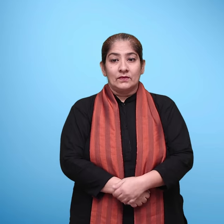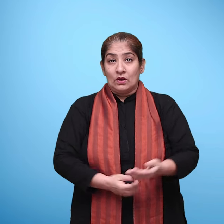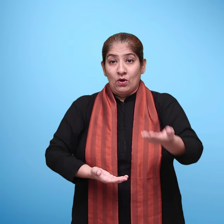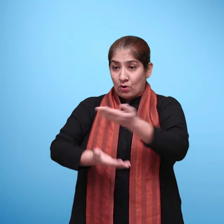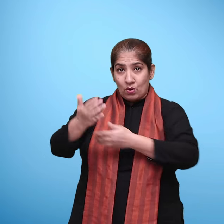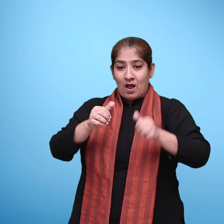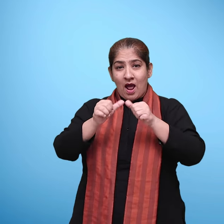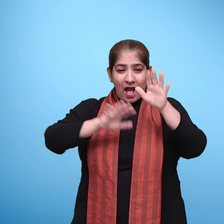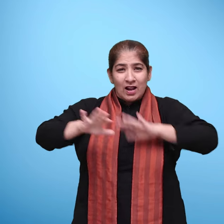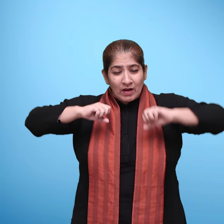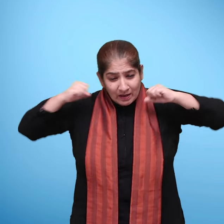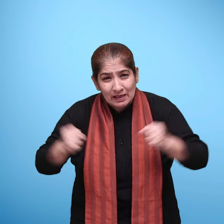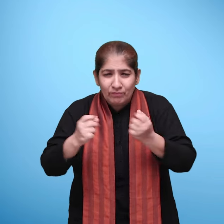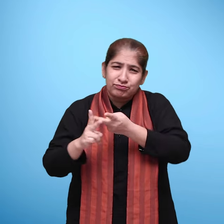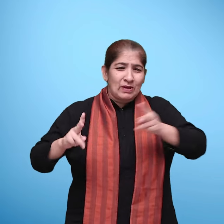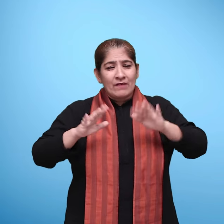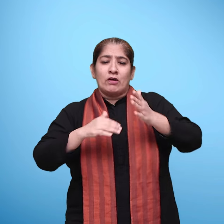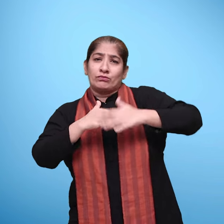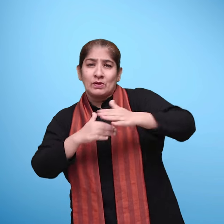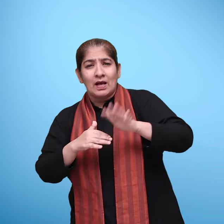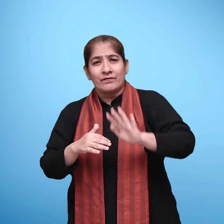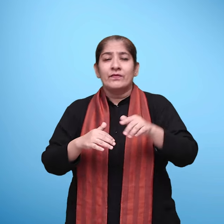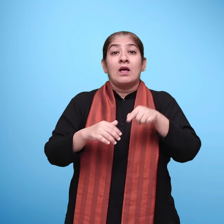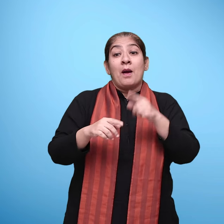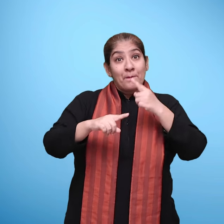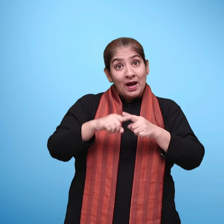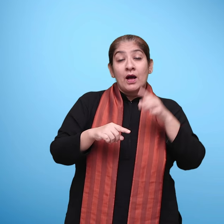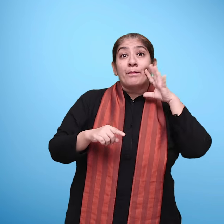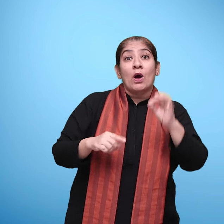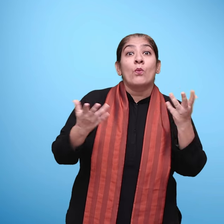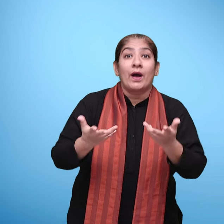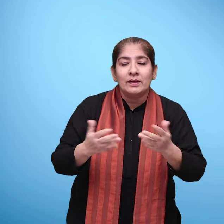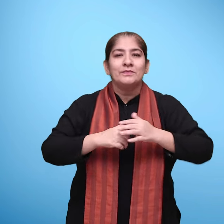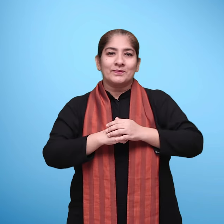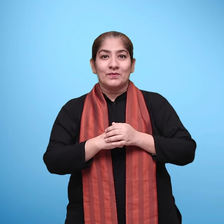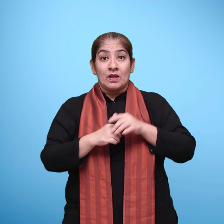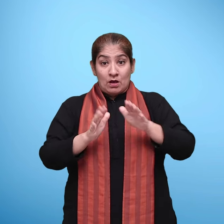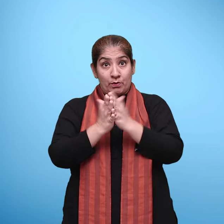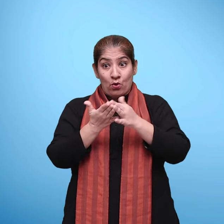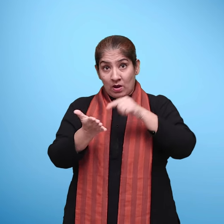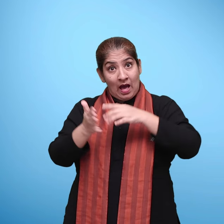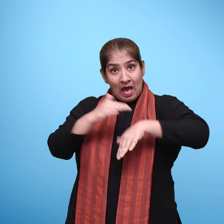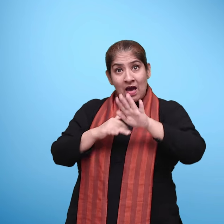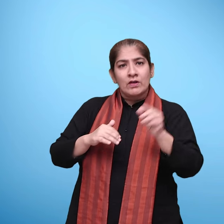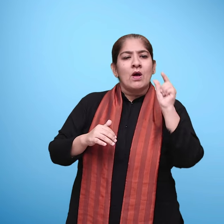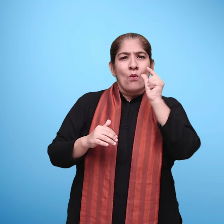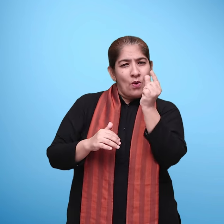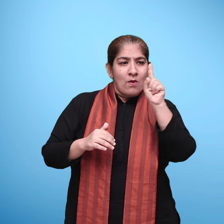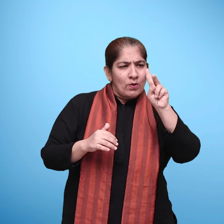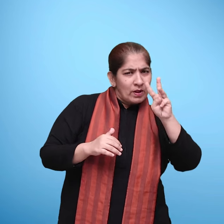इन सब के साथ साथ एकसतत चलने वाला आवशक काम ये है कि पाठ्थे पुस्तक की हर एकाई पर कार्र करते हुए